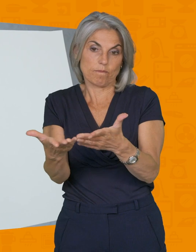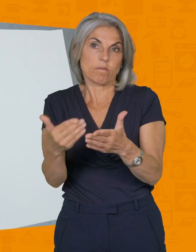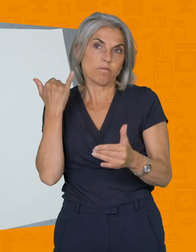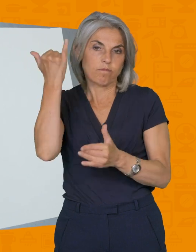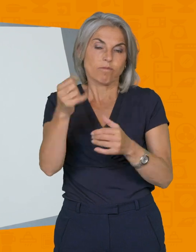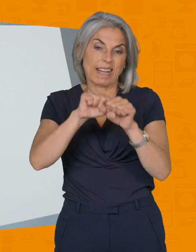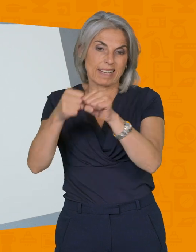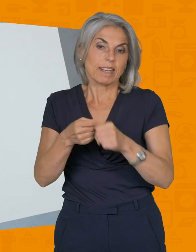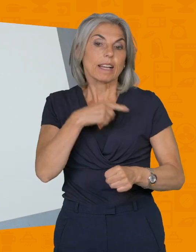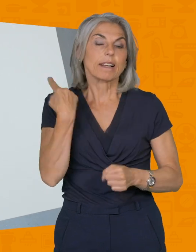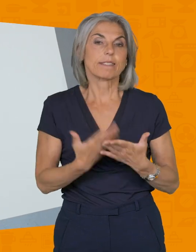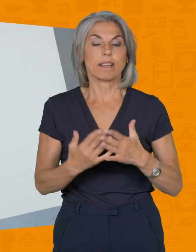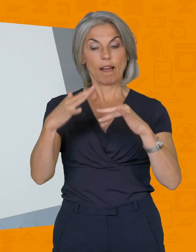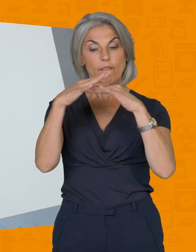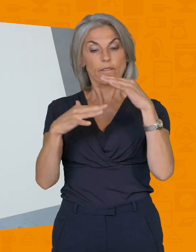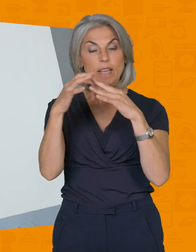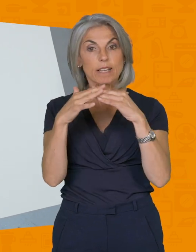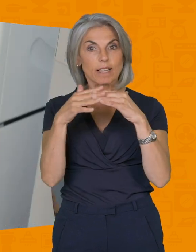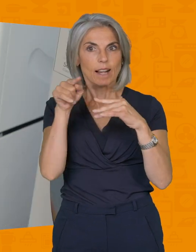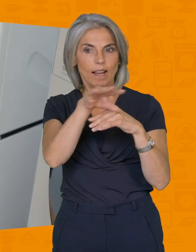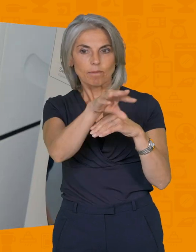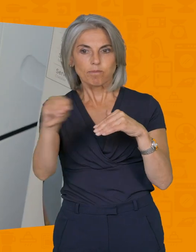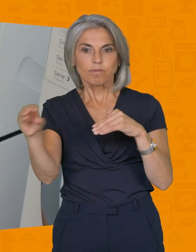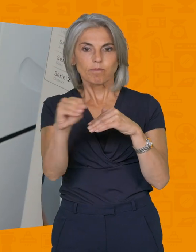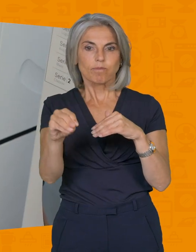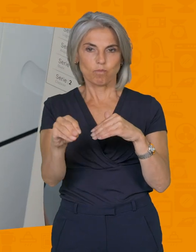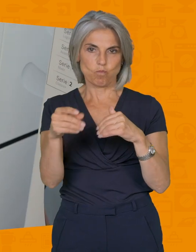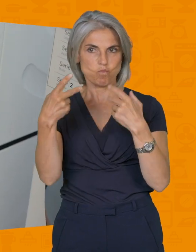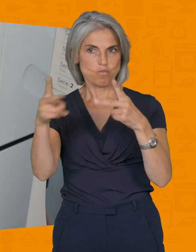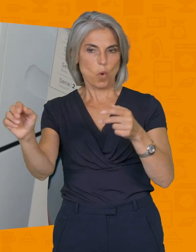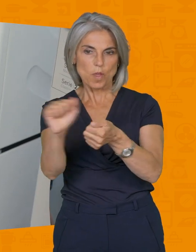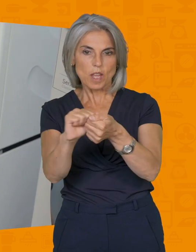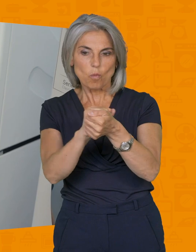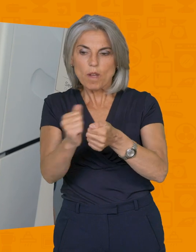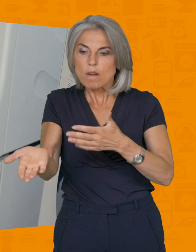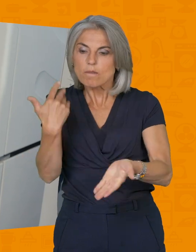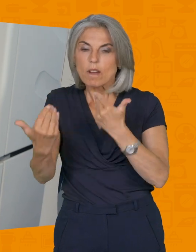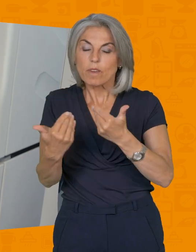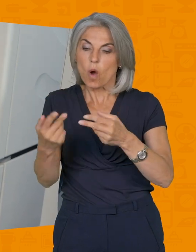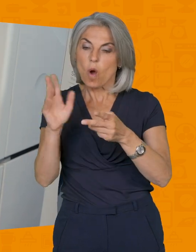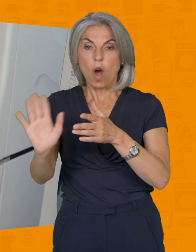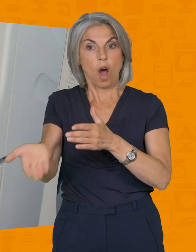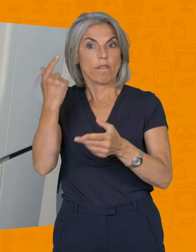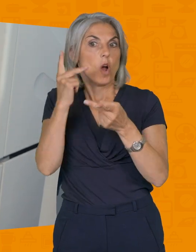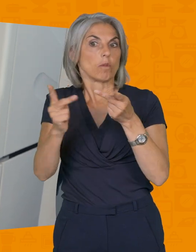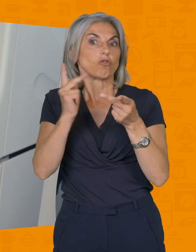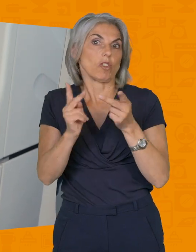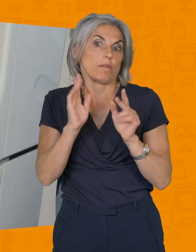'endommager. Le filtre de pompe, c'est la porte d'entrée, c'est ce que vous pouvez nettoyer. Si vous ne le faites pas et que des objets y restent, ça risque à terme de vraiment